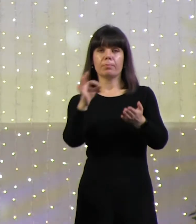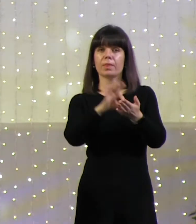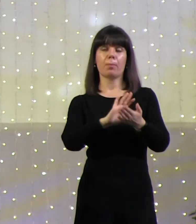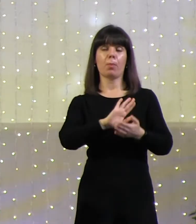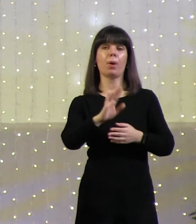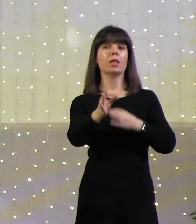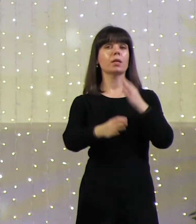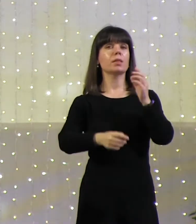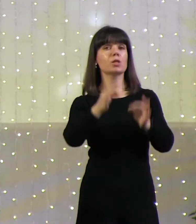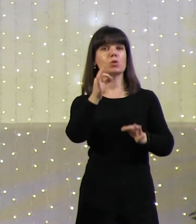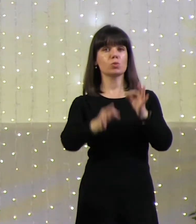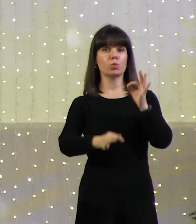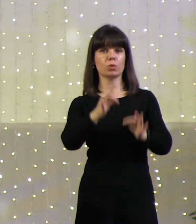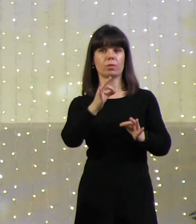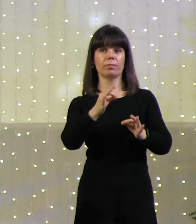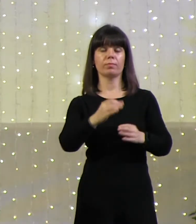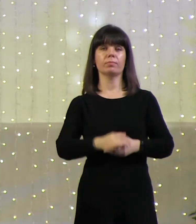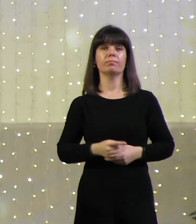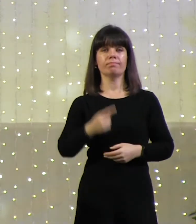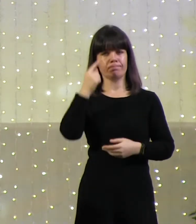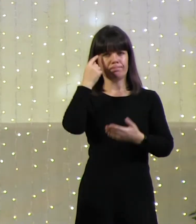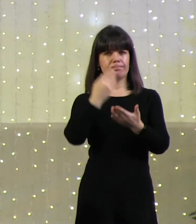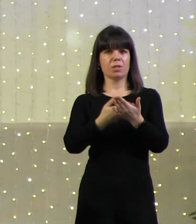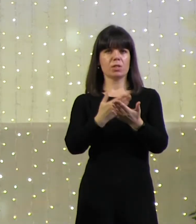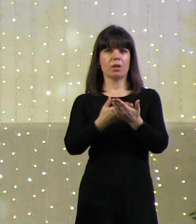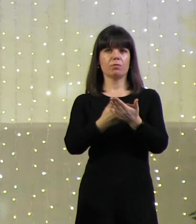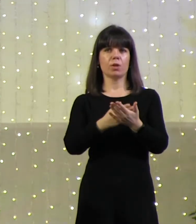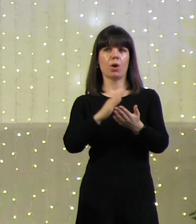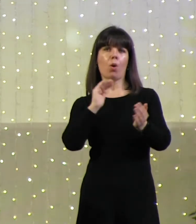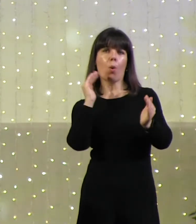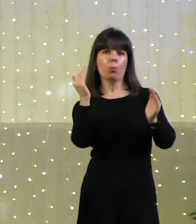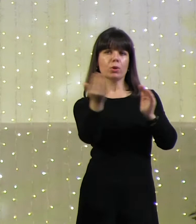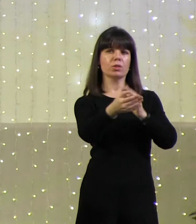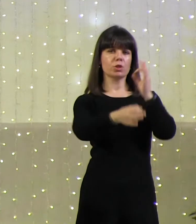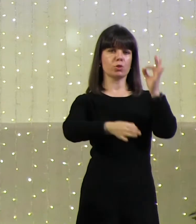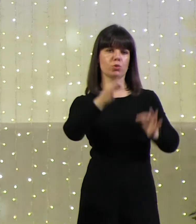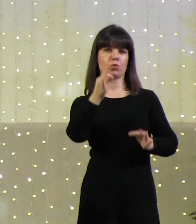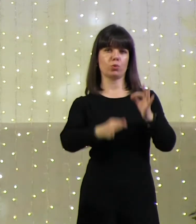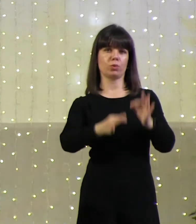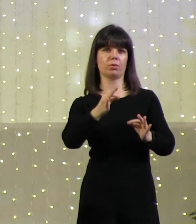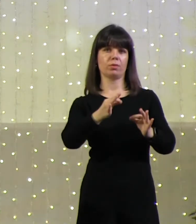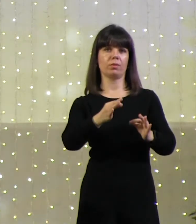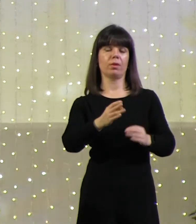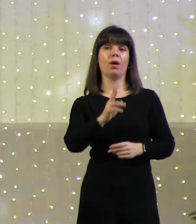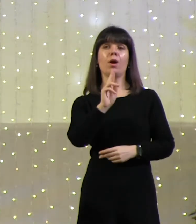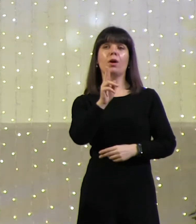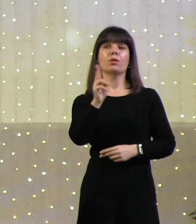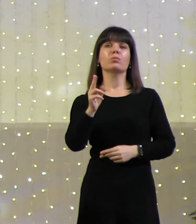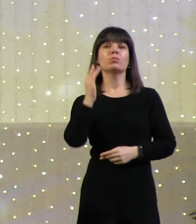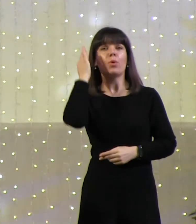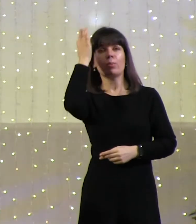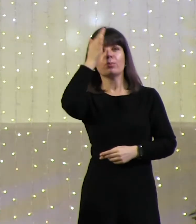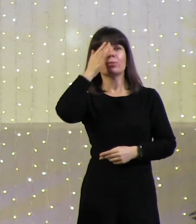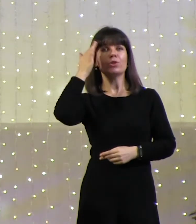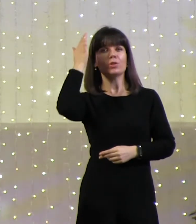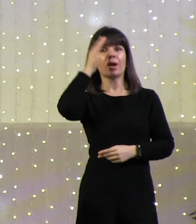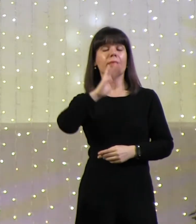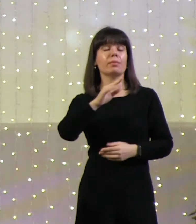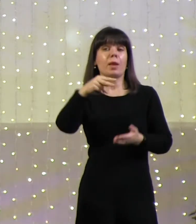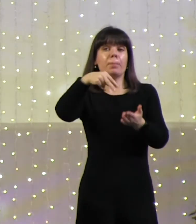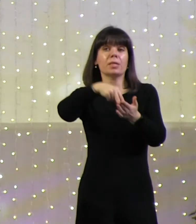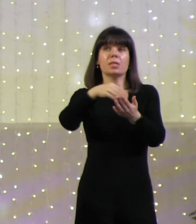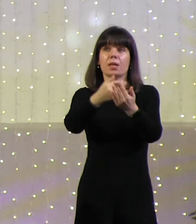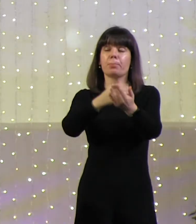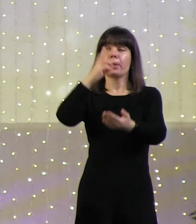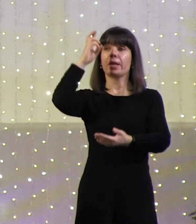Представляете, обойти суд, обойти осуждение. Кто бы не мечтал не предстать перед